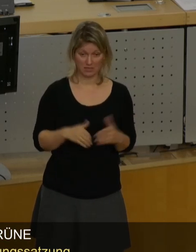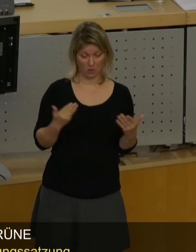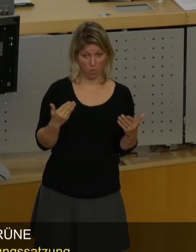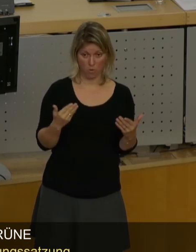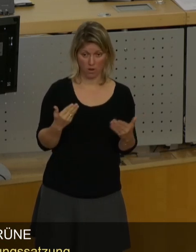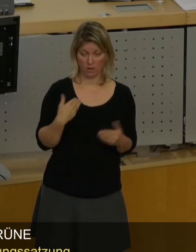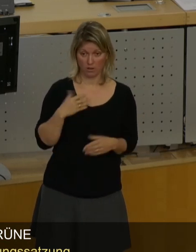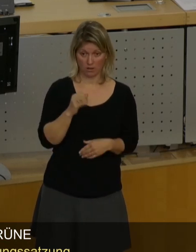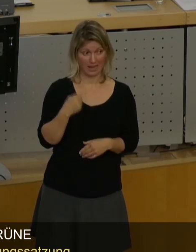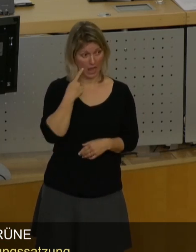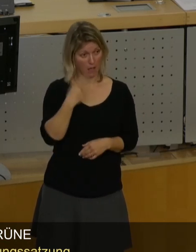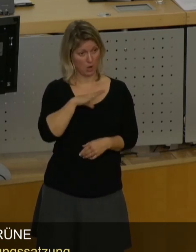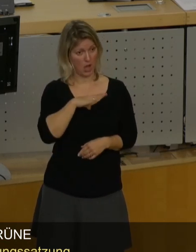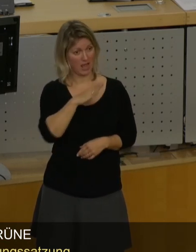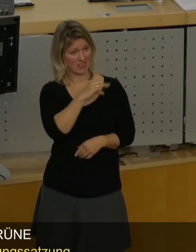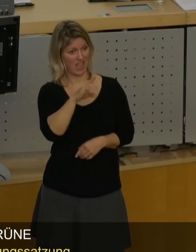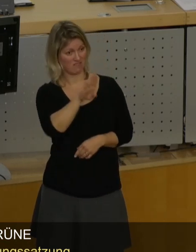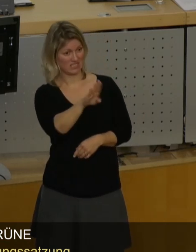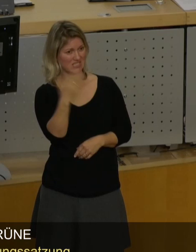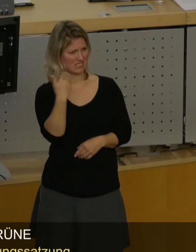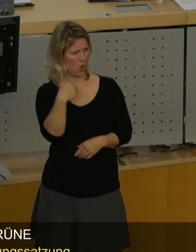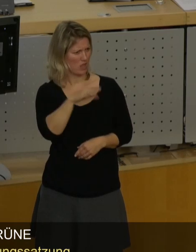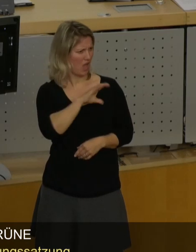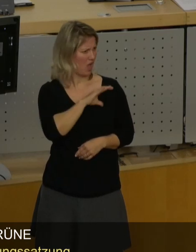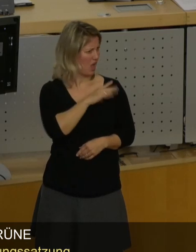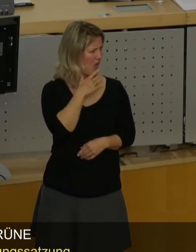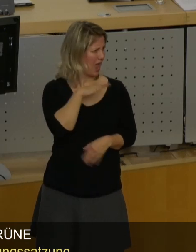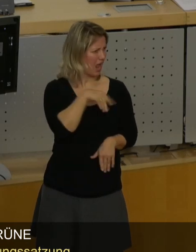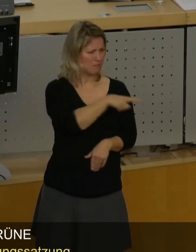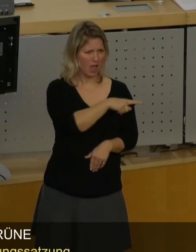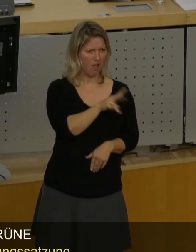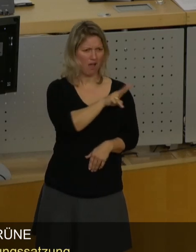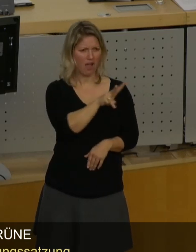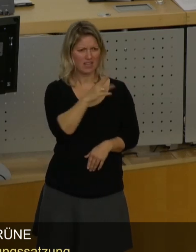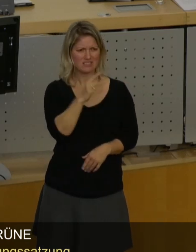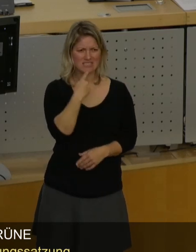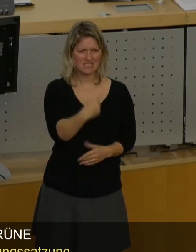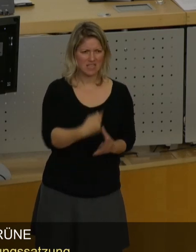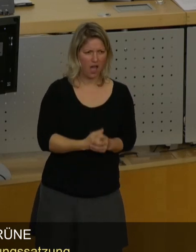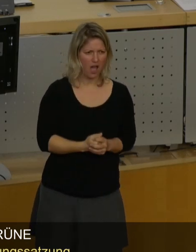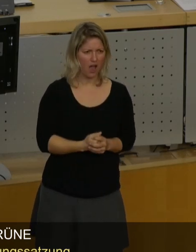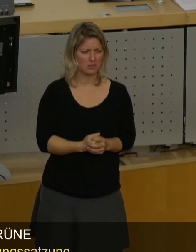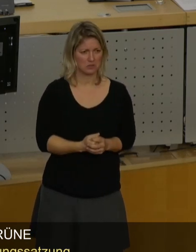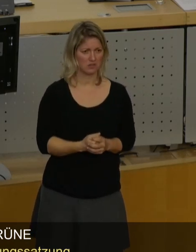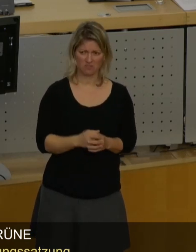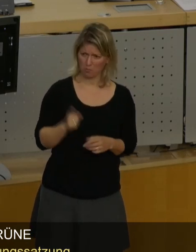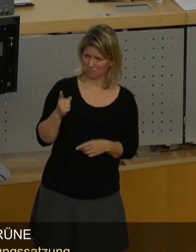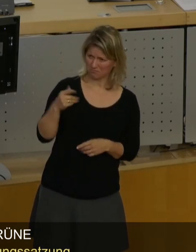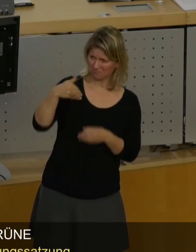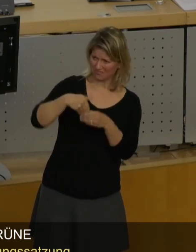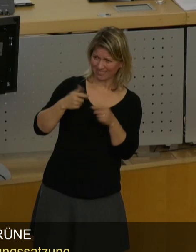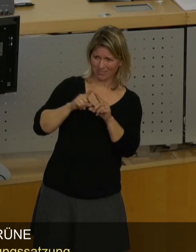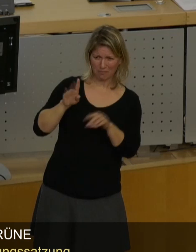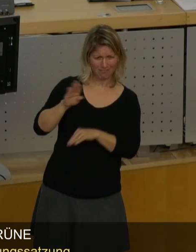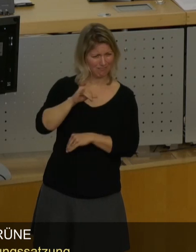schlicht und ergreifend so, ich glaube, der Kollege Trefs war es, oder war es der Kollege Engemeyer, die gesagt haben, es interessiert Sie einfach nicht.